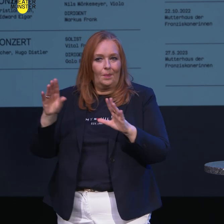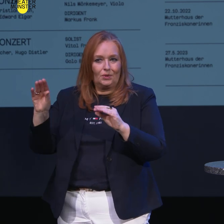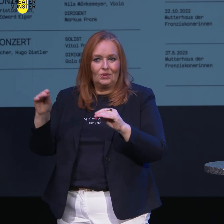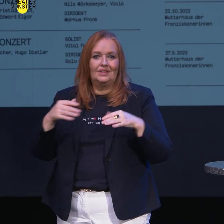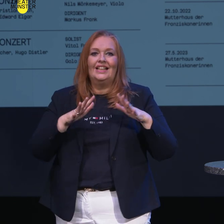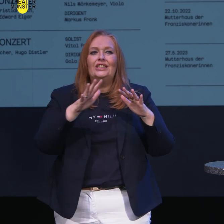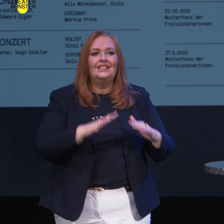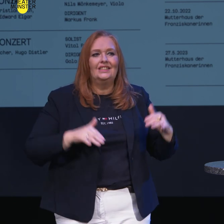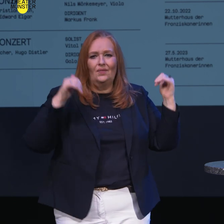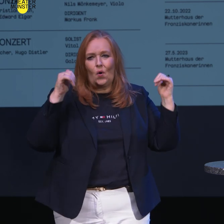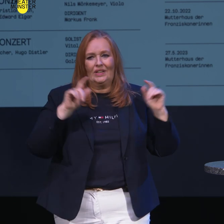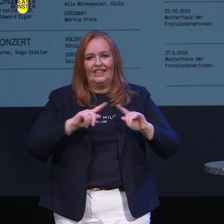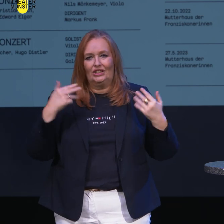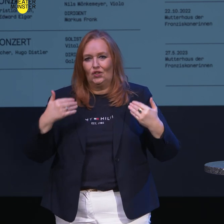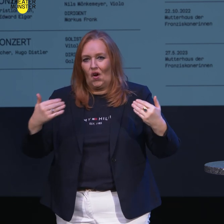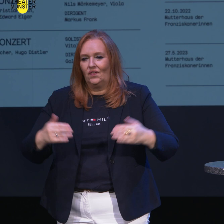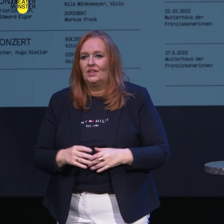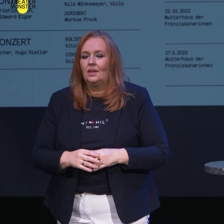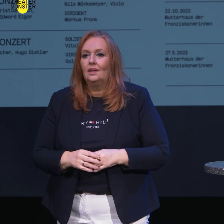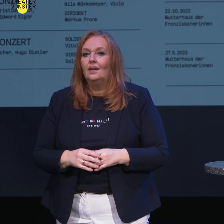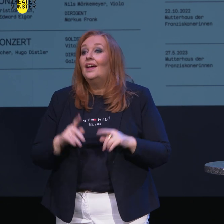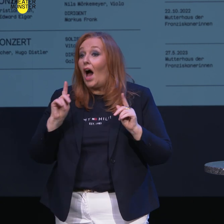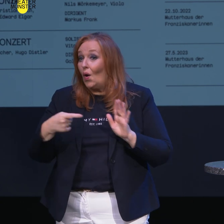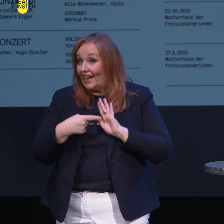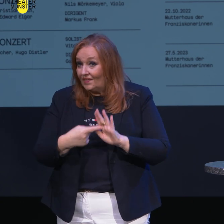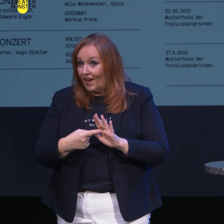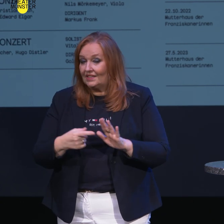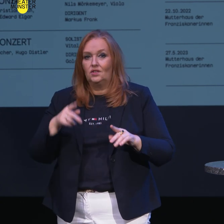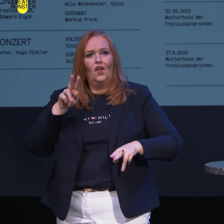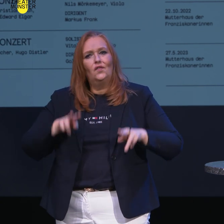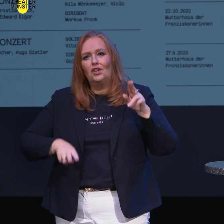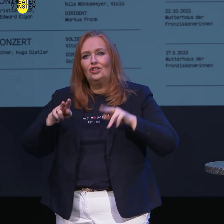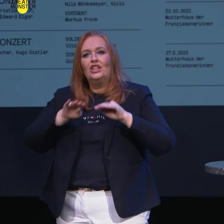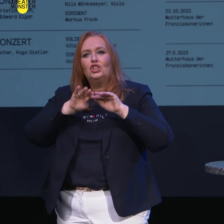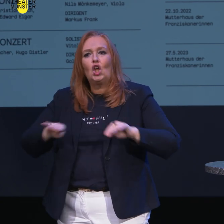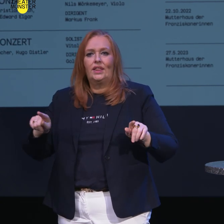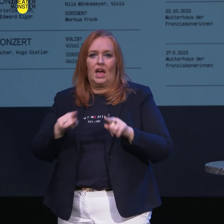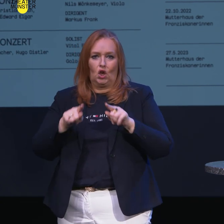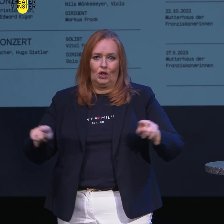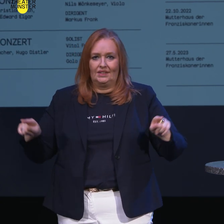als in der symphonischen Konzertmusik. Ich darf noch hinweisen auf unsere verschiedenen Sonderkonzerte.